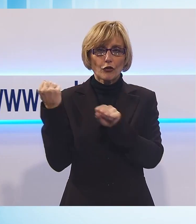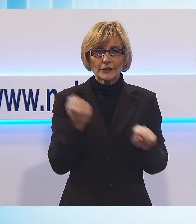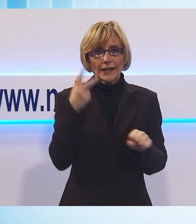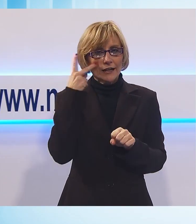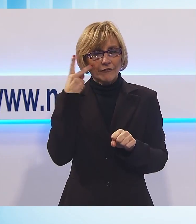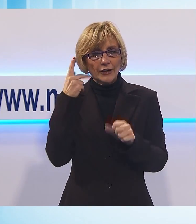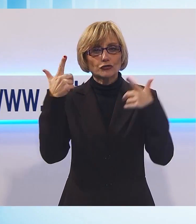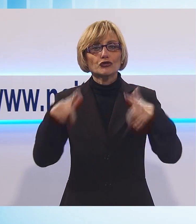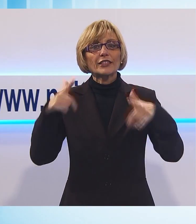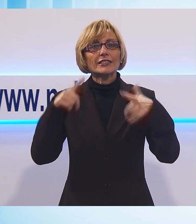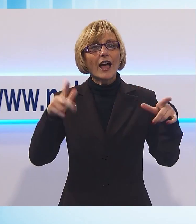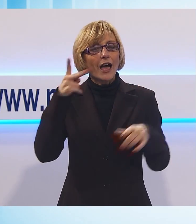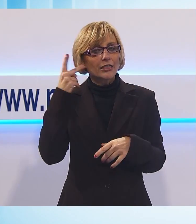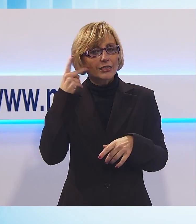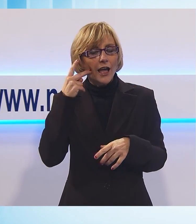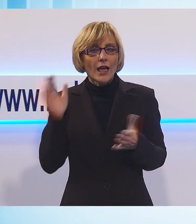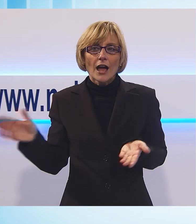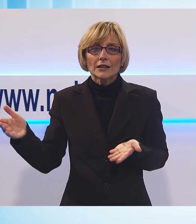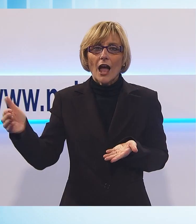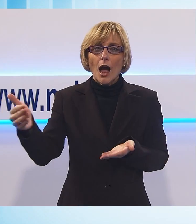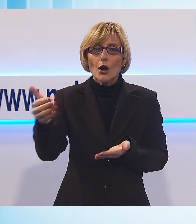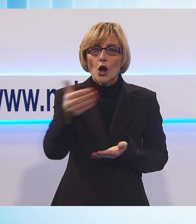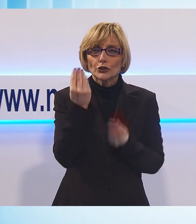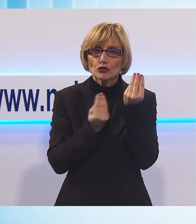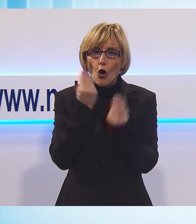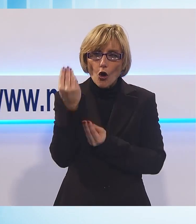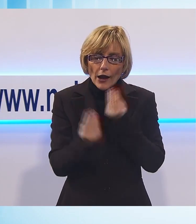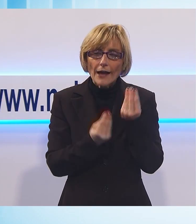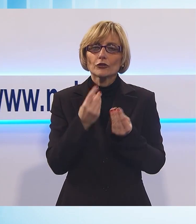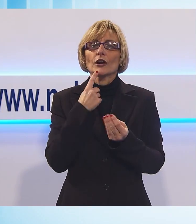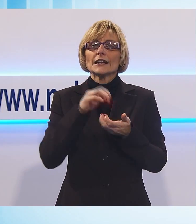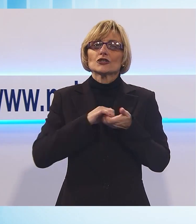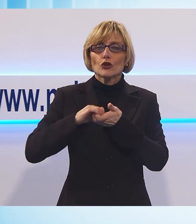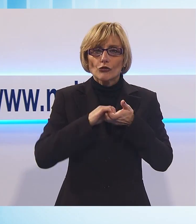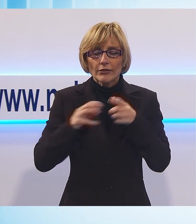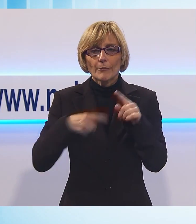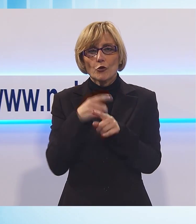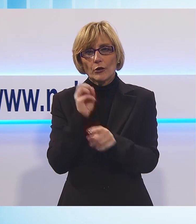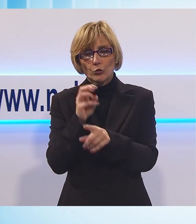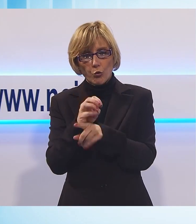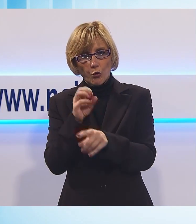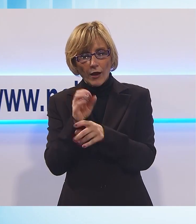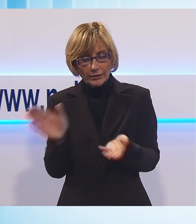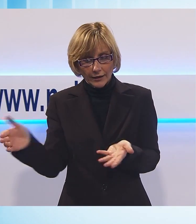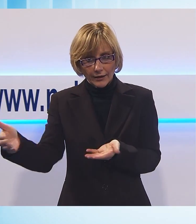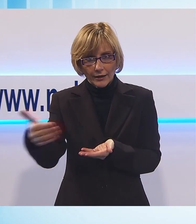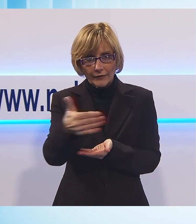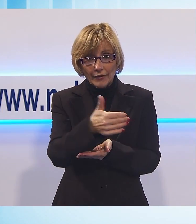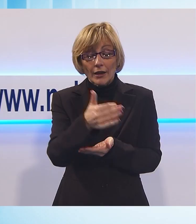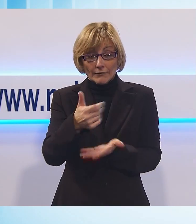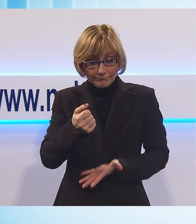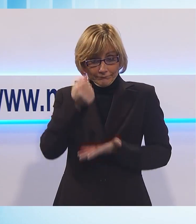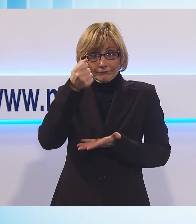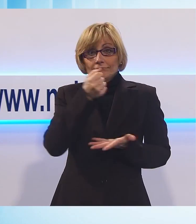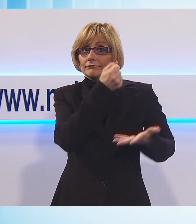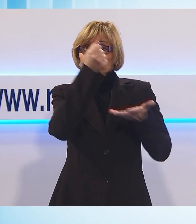in Cittadella una grande raccolta di giocattoli, di società ed educativi, li raccoglieranno Burlamacco e Ondina e li consegneranno